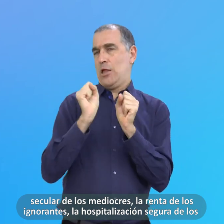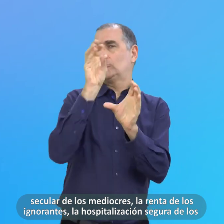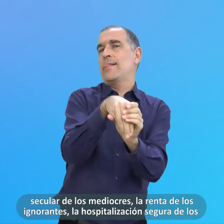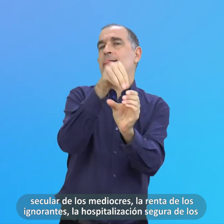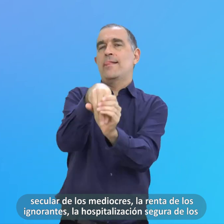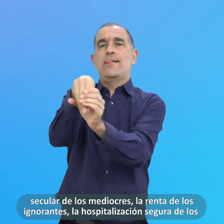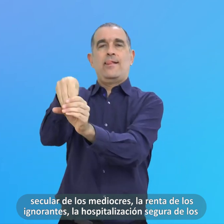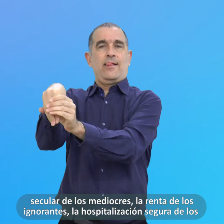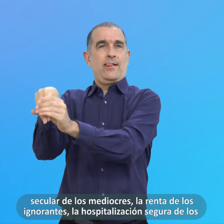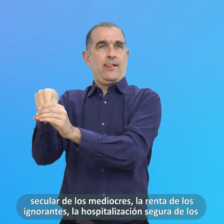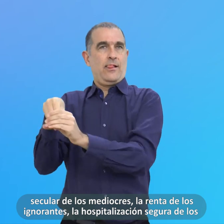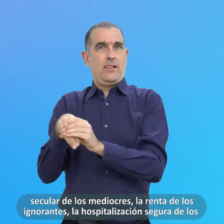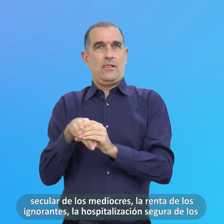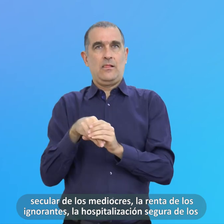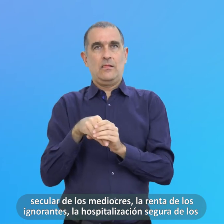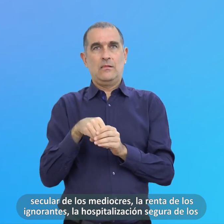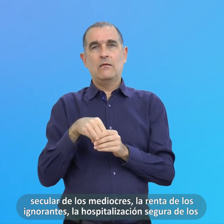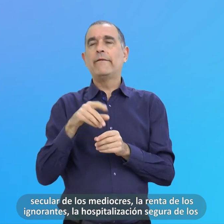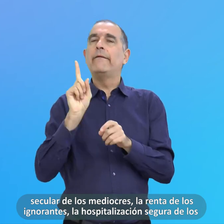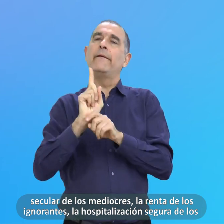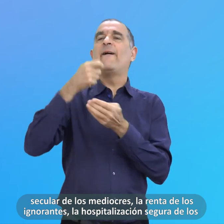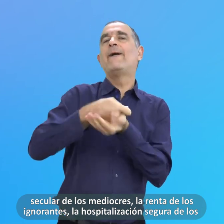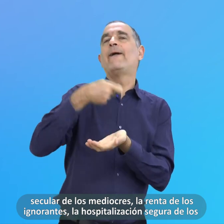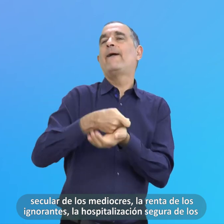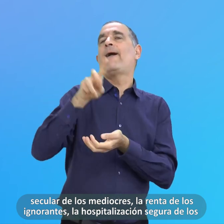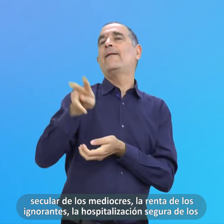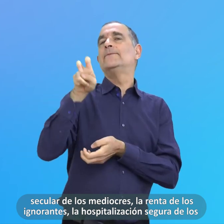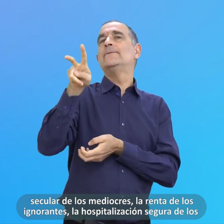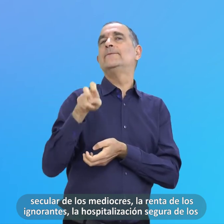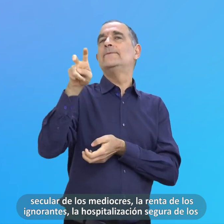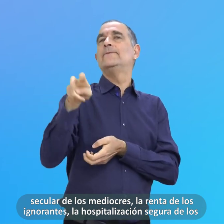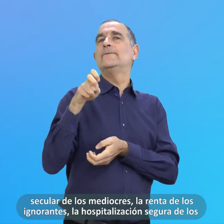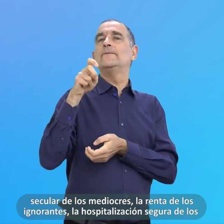La renta de los ignorantes